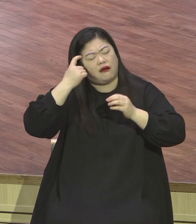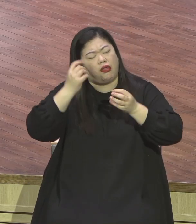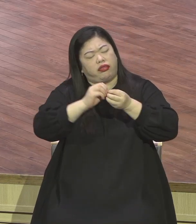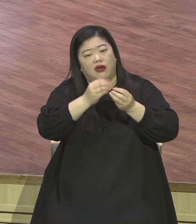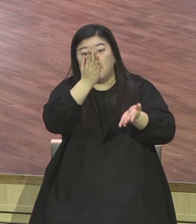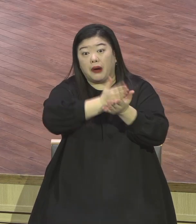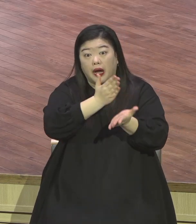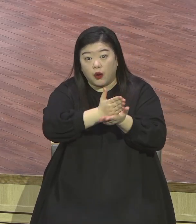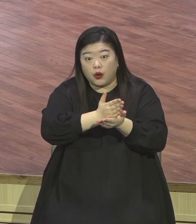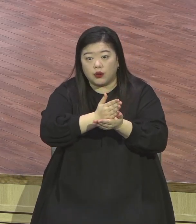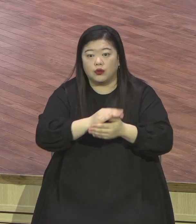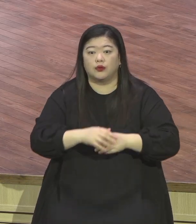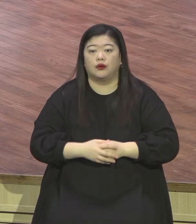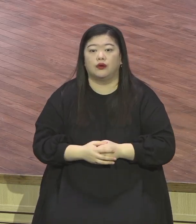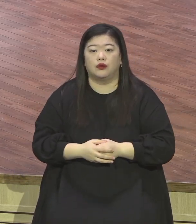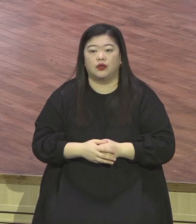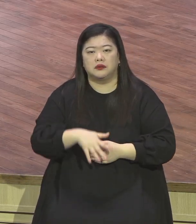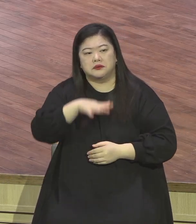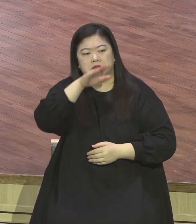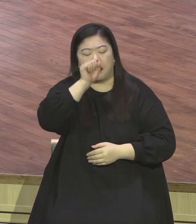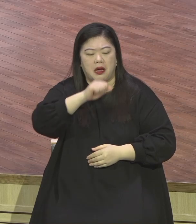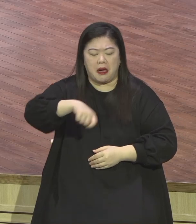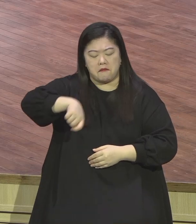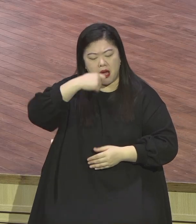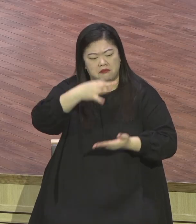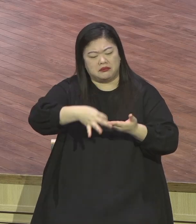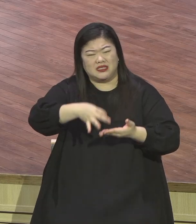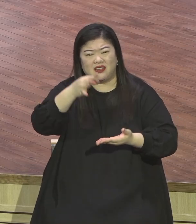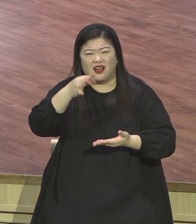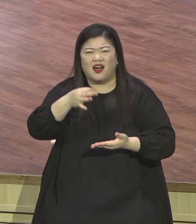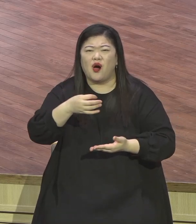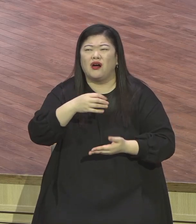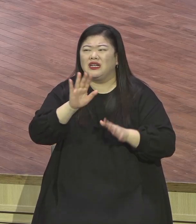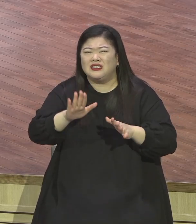좋은 데 가서 밥이나 그것도 못하잖아요 지금 이제 꼼짝 못하니까